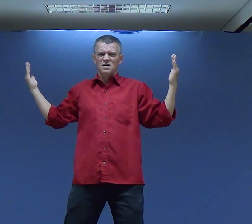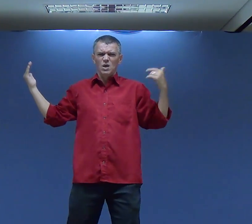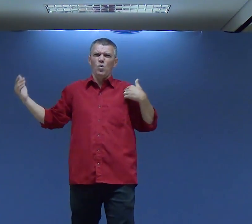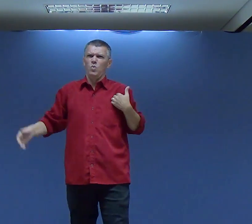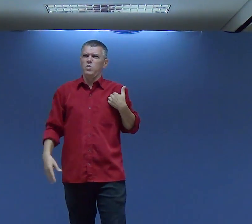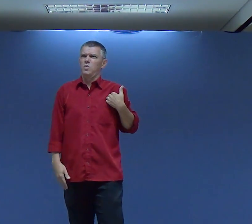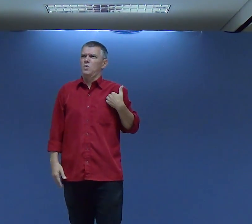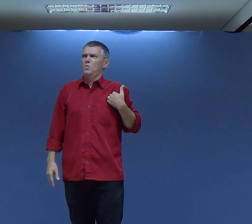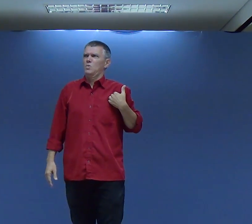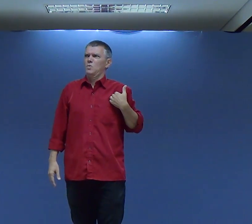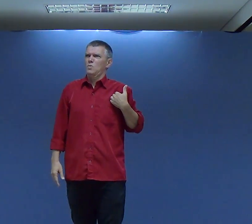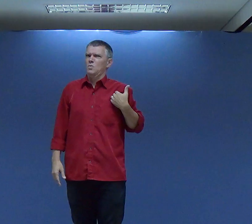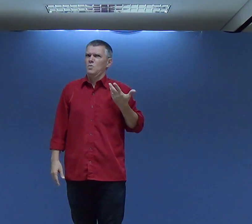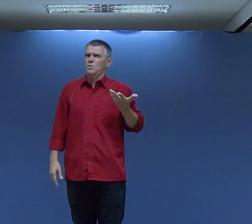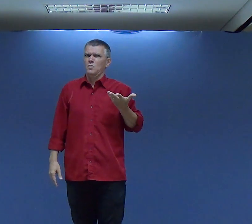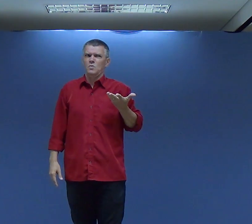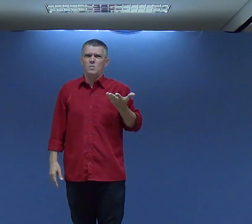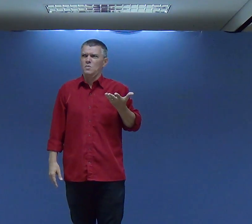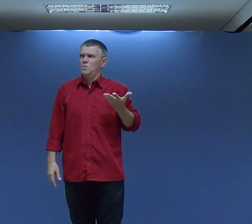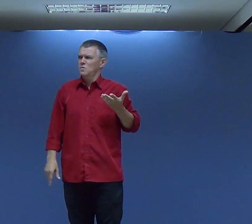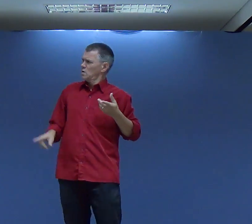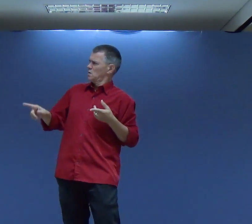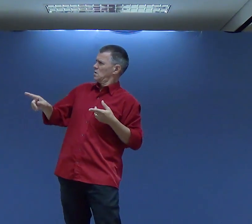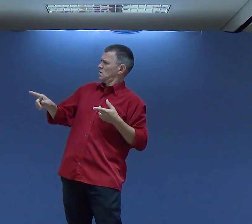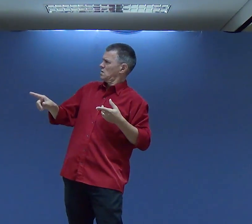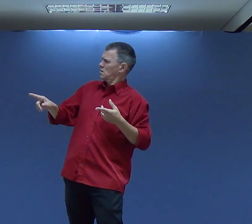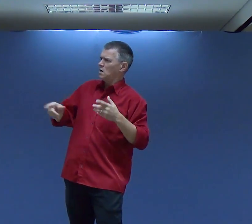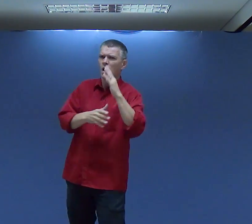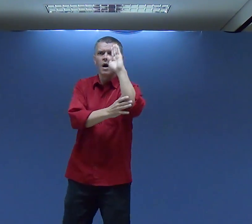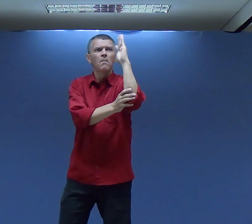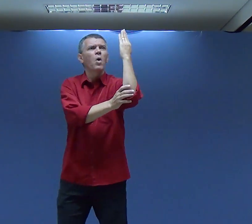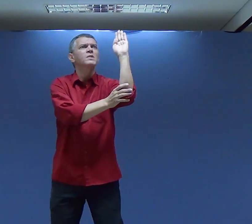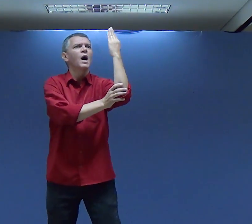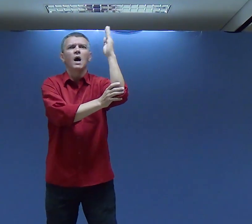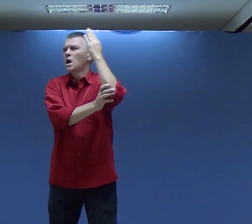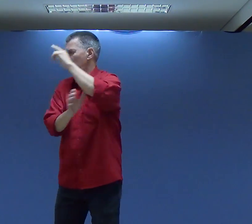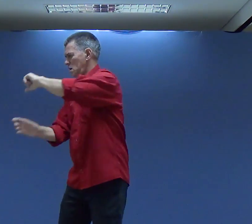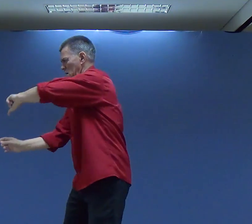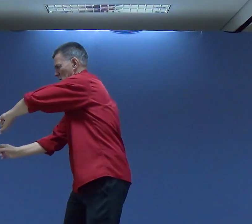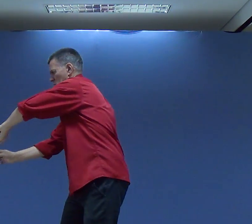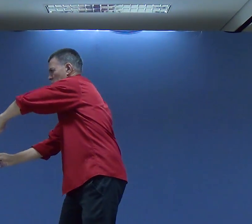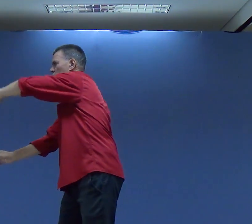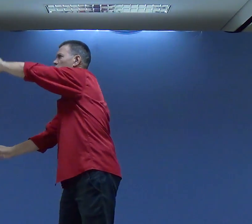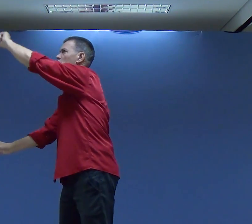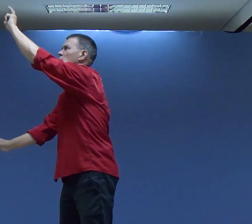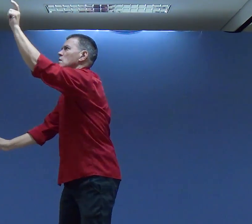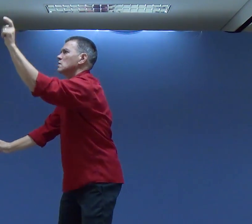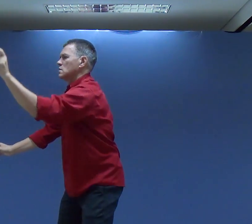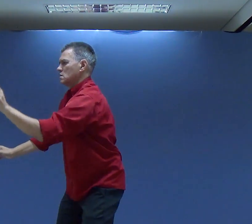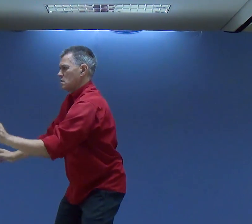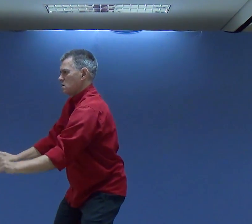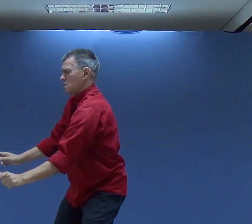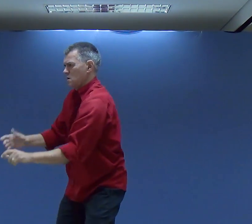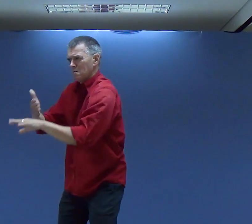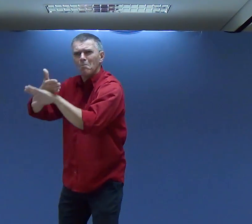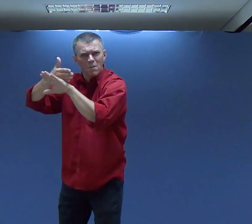parede em minha frente, uma coisa estranha Nesse sonho eu estava correndo E me deparei com